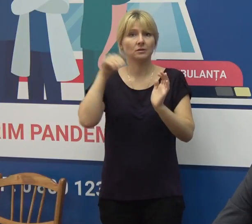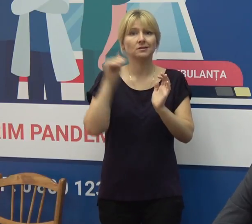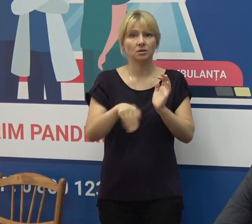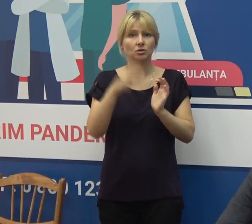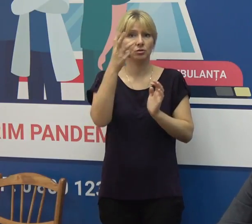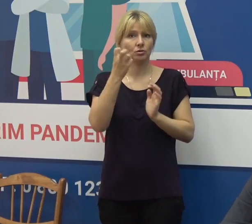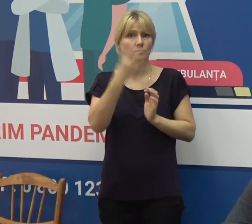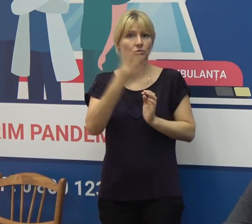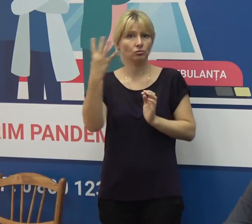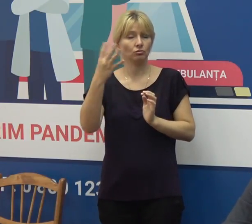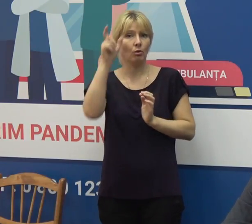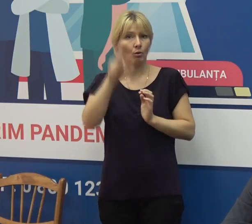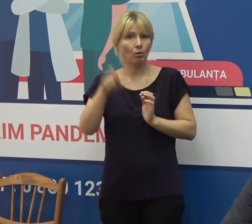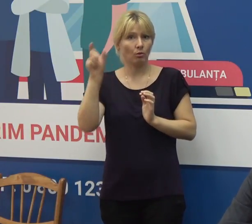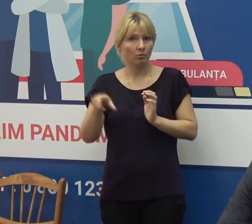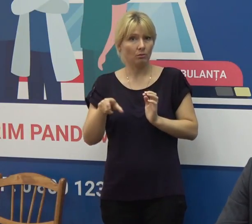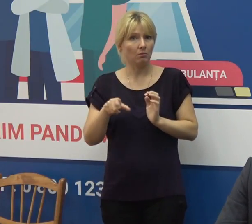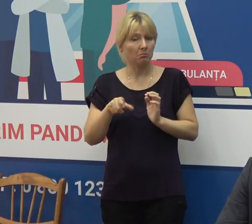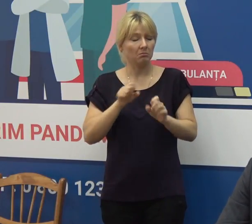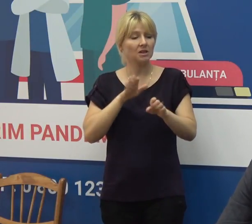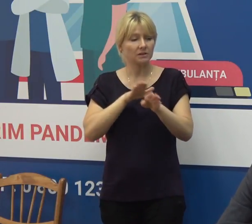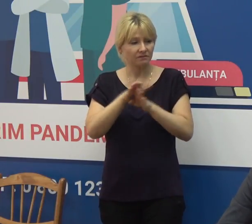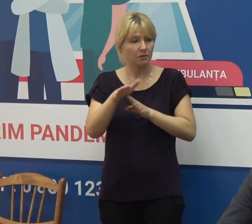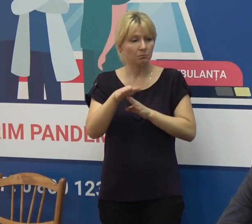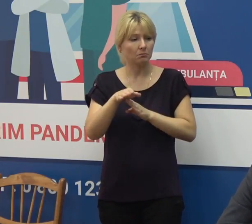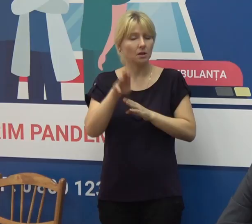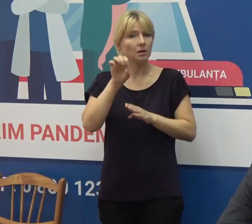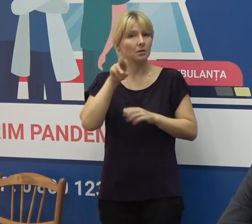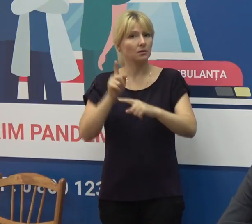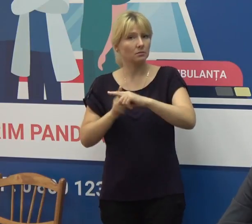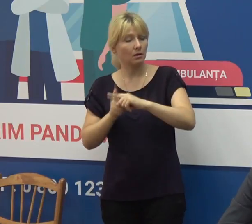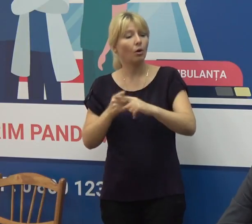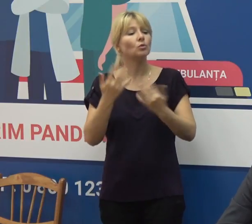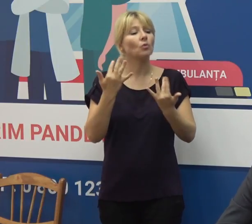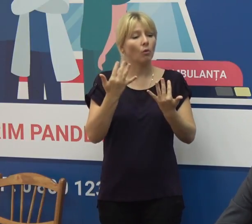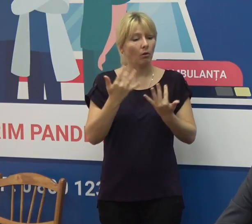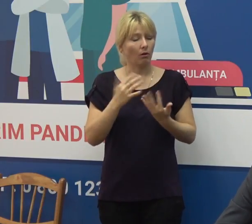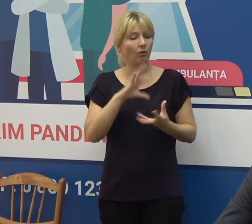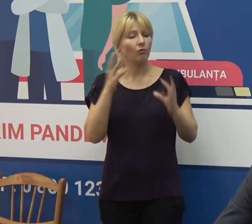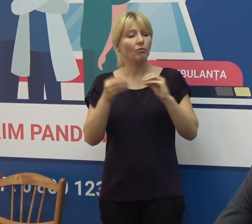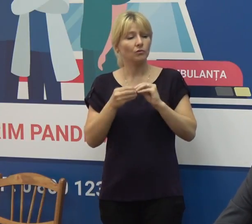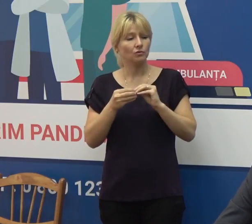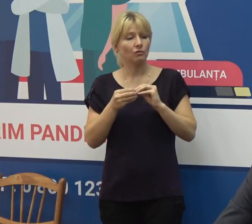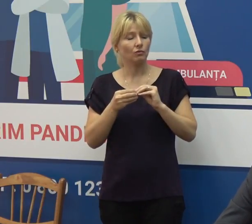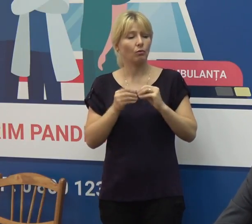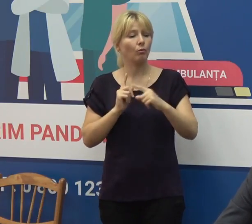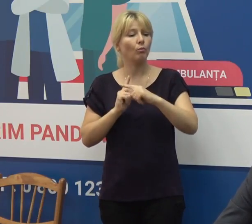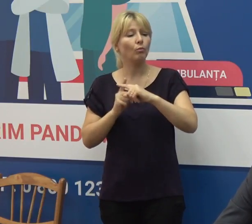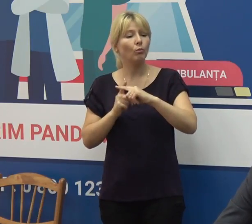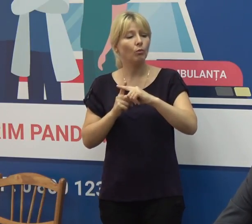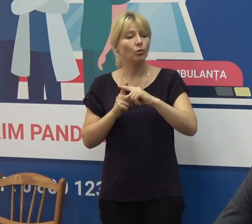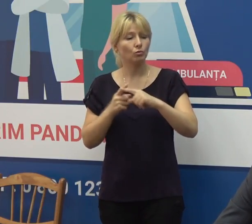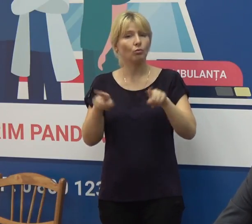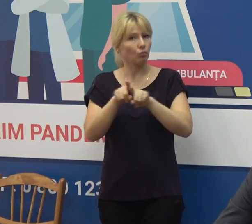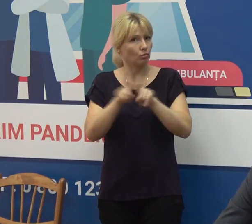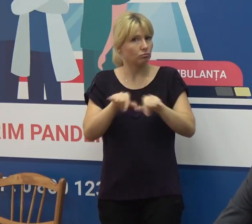344 mii teste. Procentul persoanelor confirmate pozitiv din totalul testelor efectuate la fel